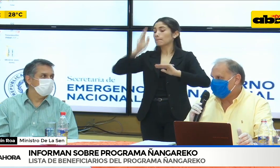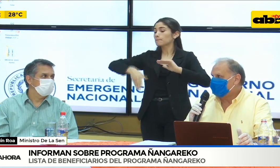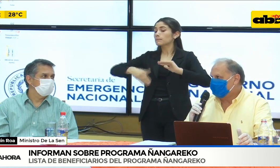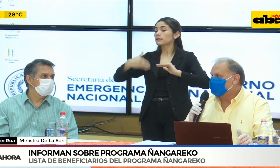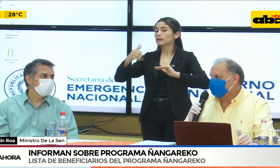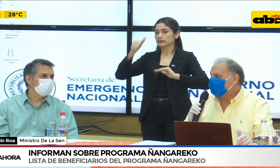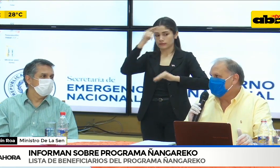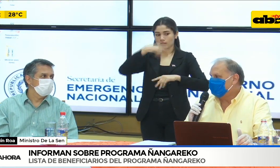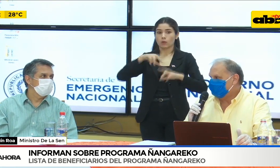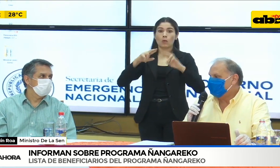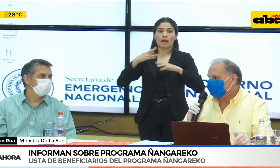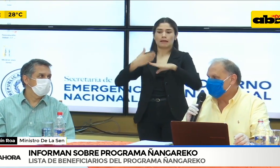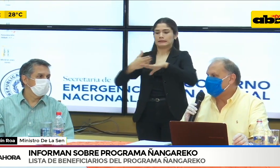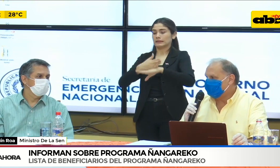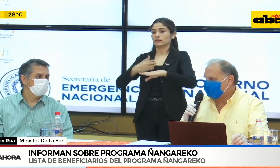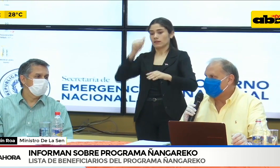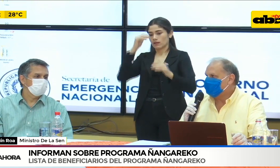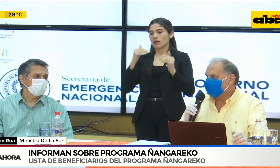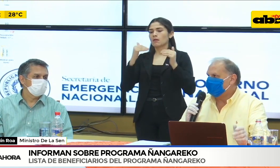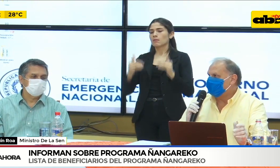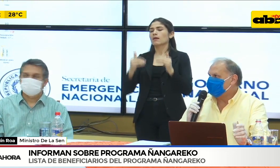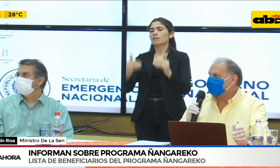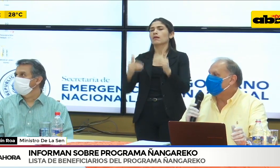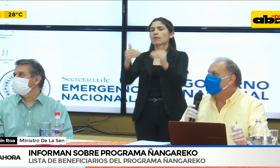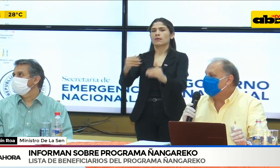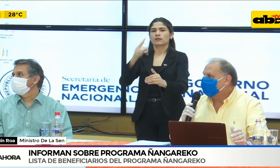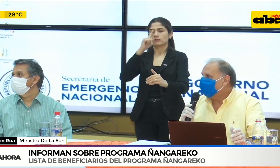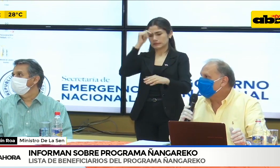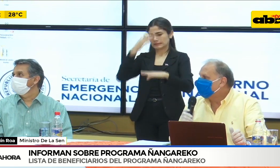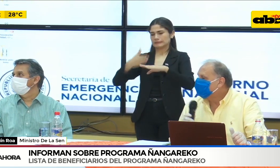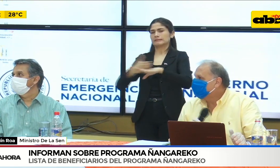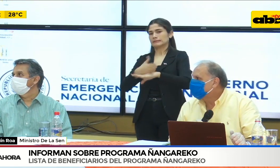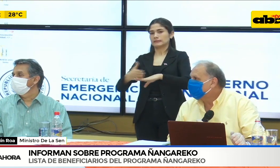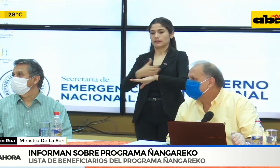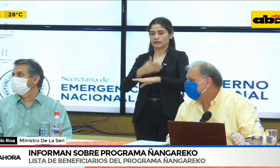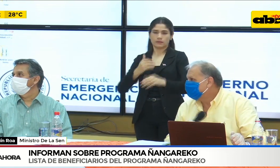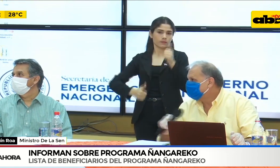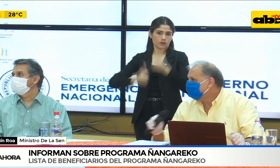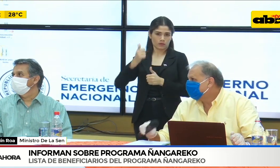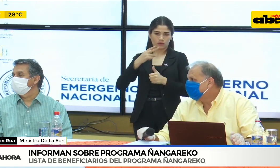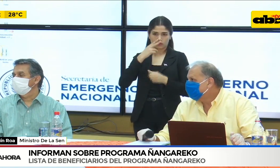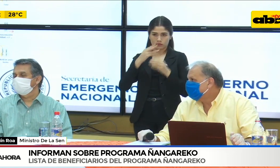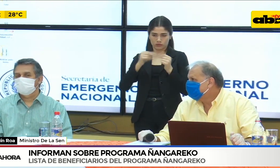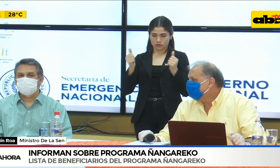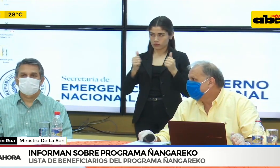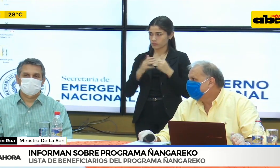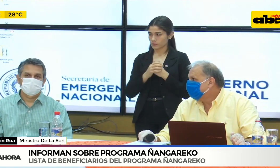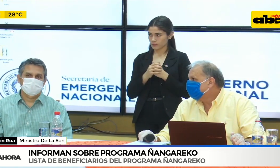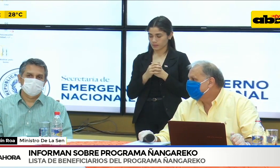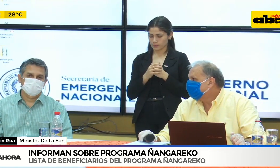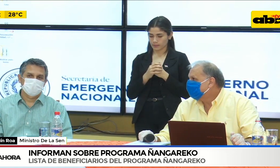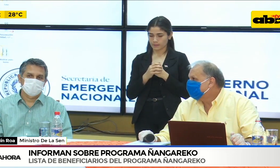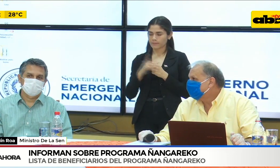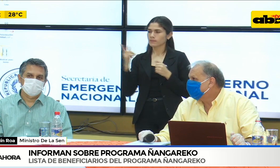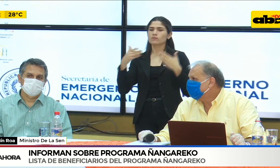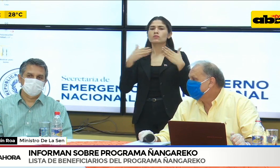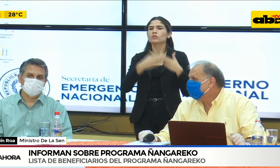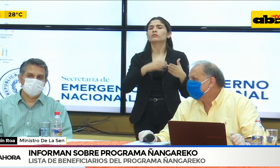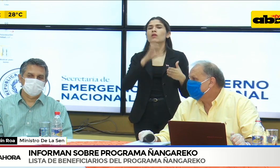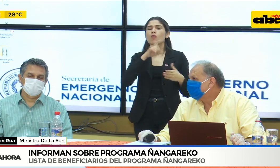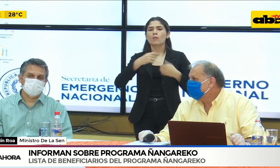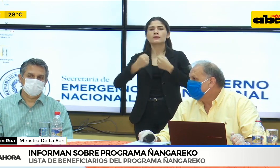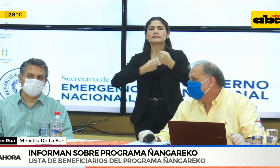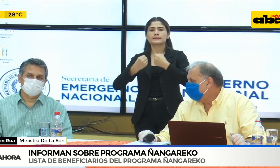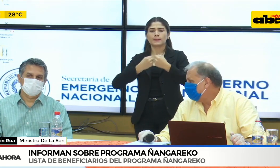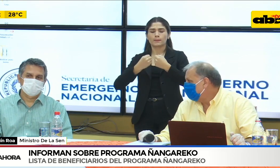hacerlo antes posible. Esperamos hacerlo antes posible. ¿Por eso? ¿Hasta qué tiempo, hasta qué mes aguantarían con este sistema y si luego de esto